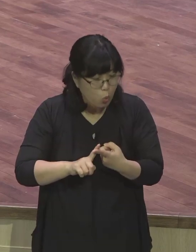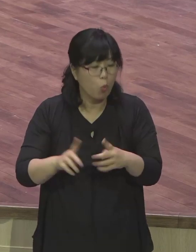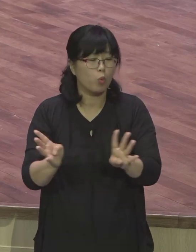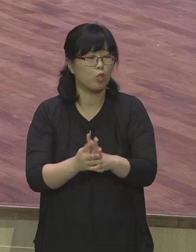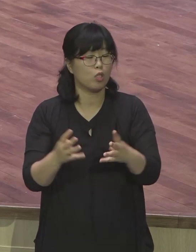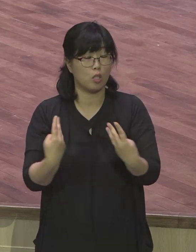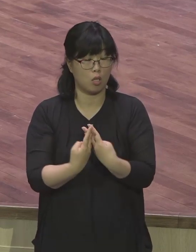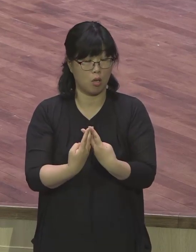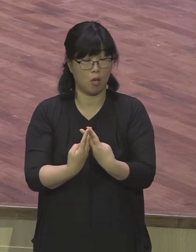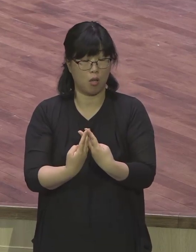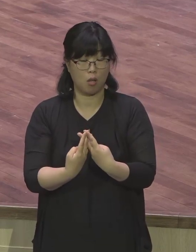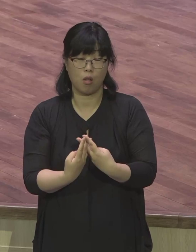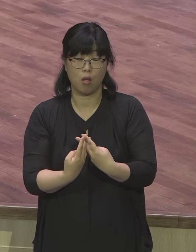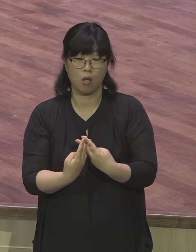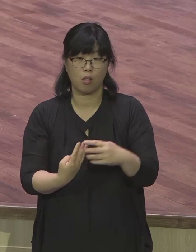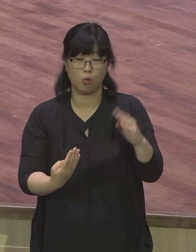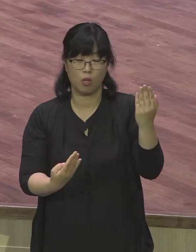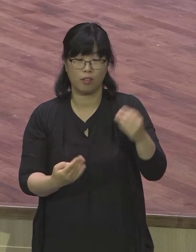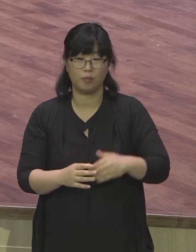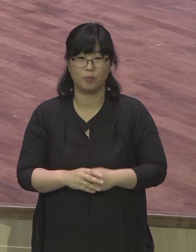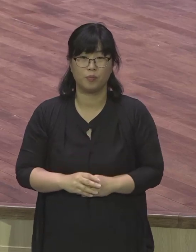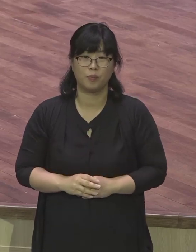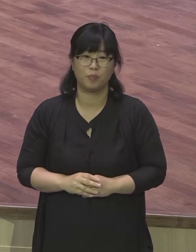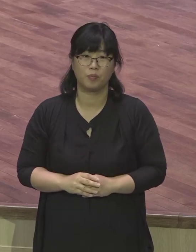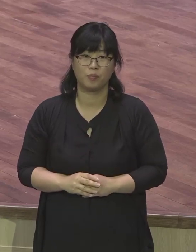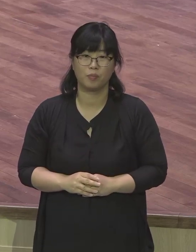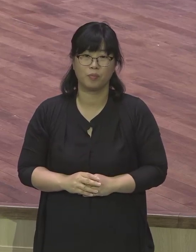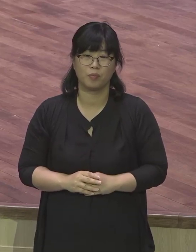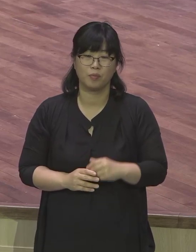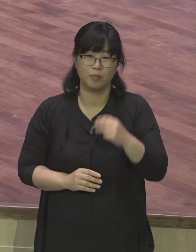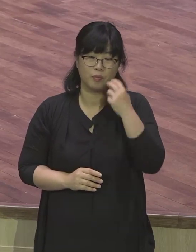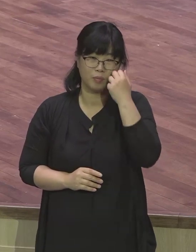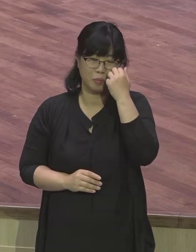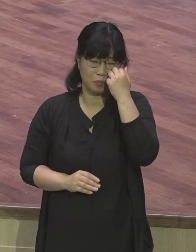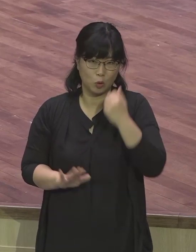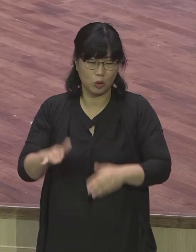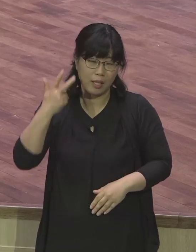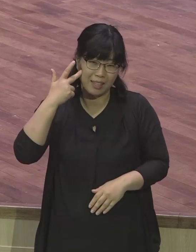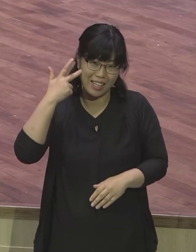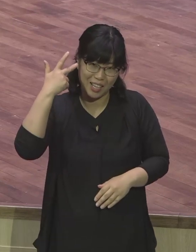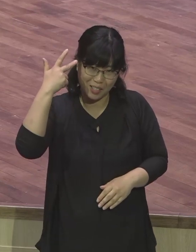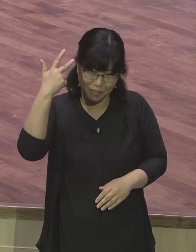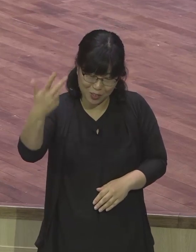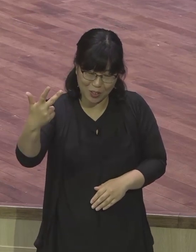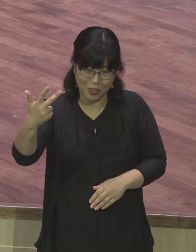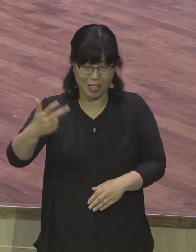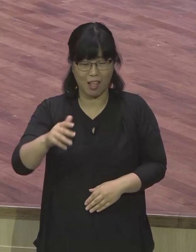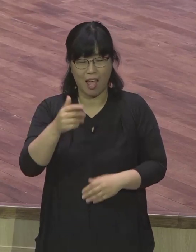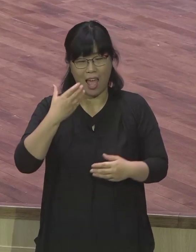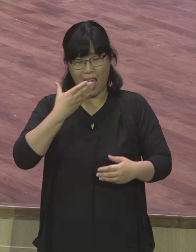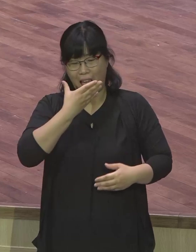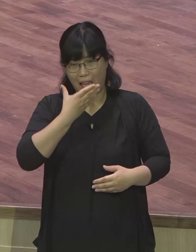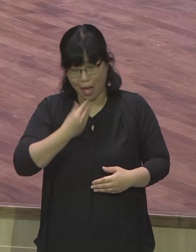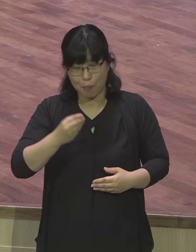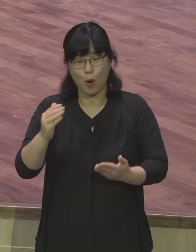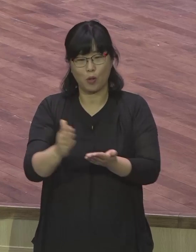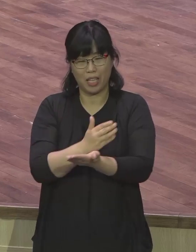그리고 우리 다음주에 행복나눔 바자에서 나온 수익금을 우리 랩런트들에게 이 세계 랩런트대회 장학금을 주는데